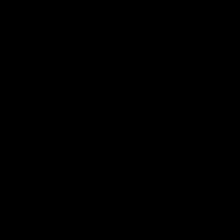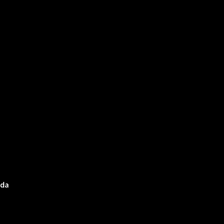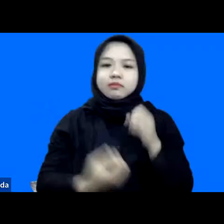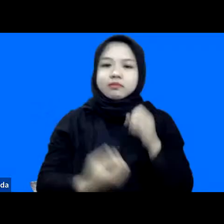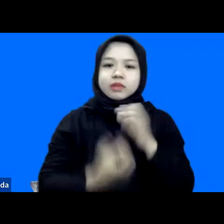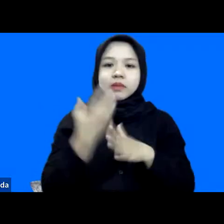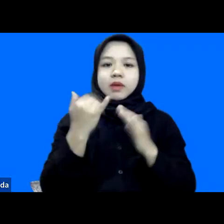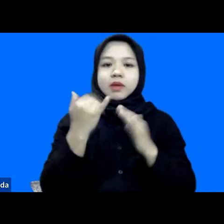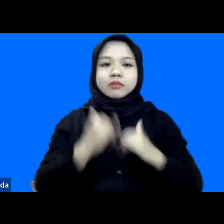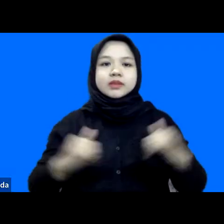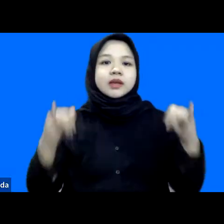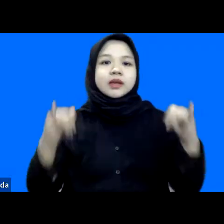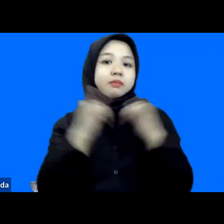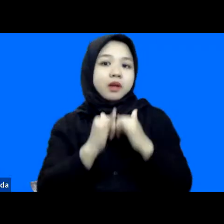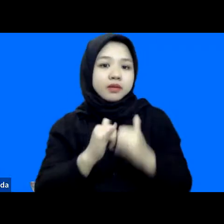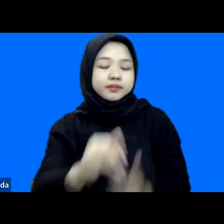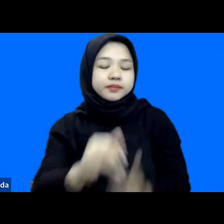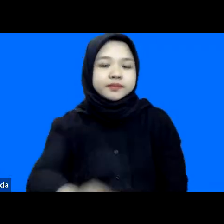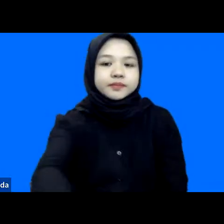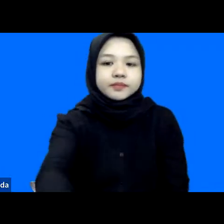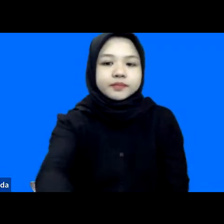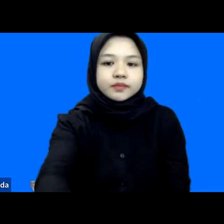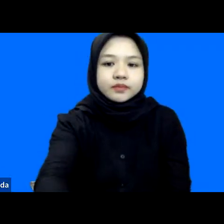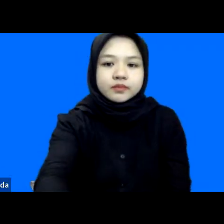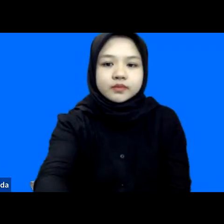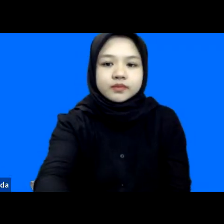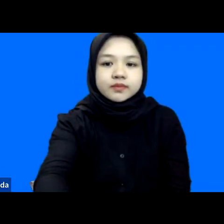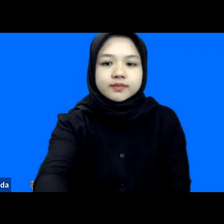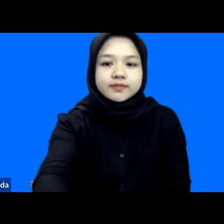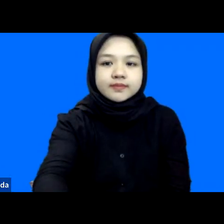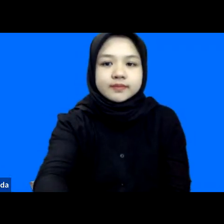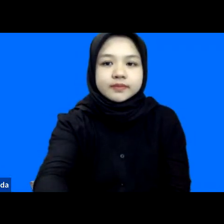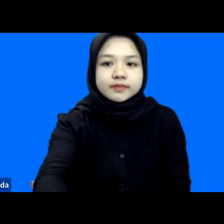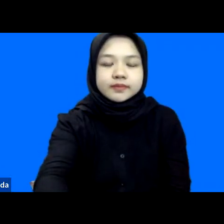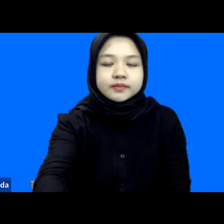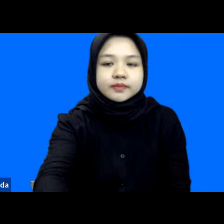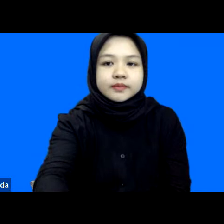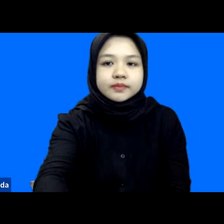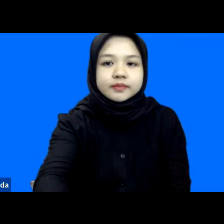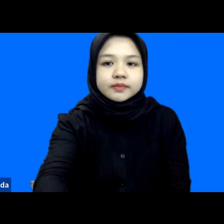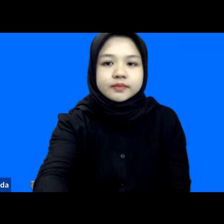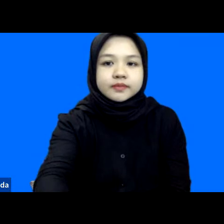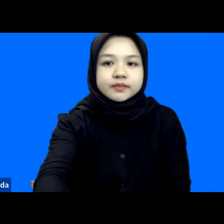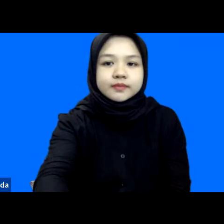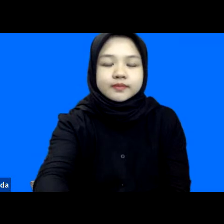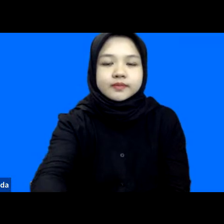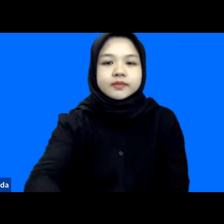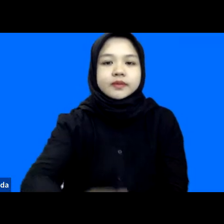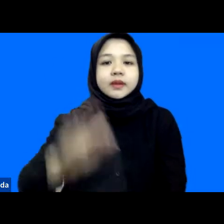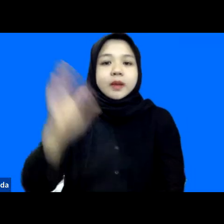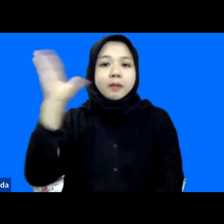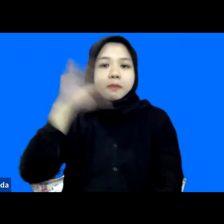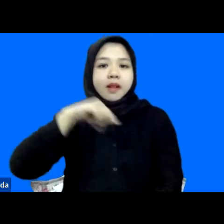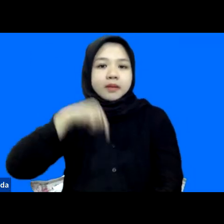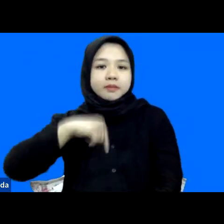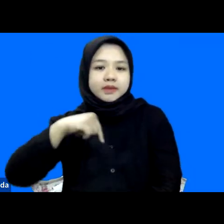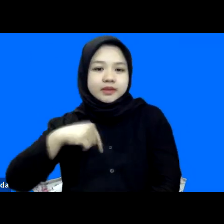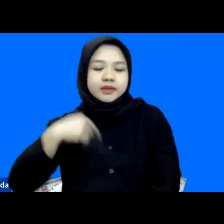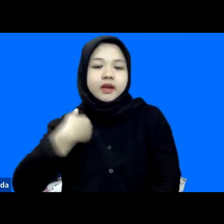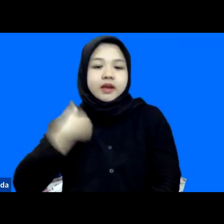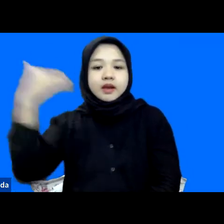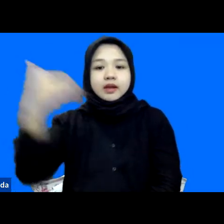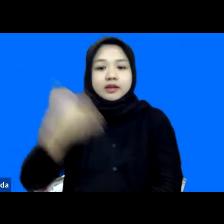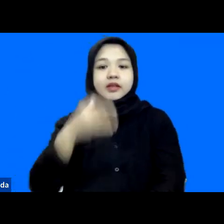bersama-sama. Pada malam hari ini kita kedatangan dan akan didampingi oleh